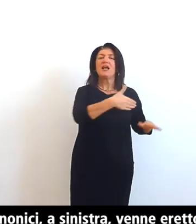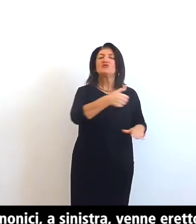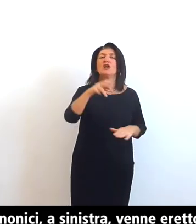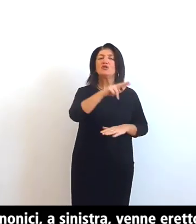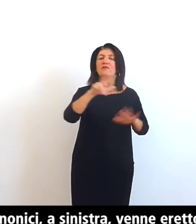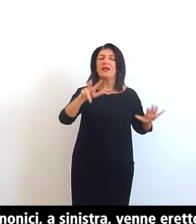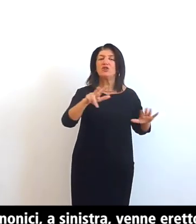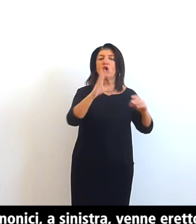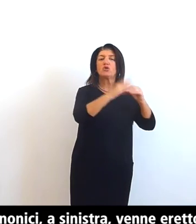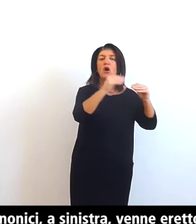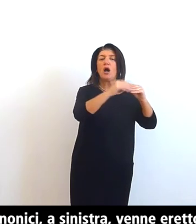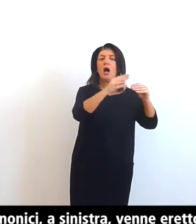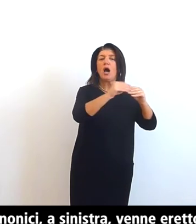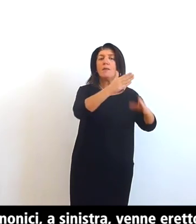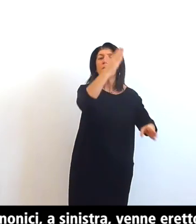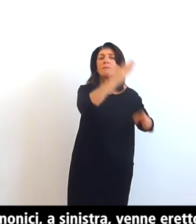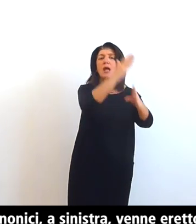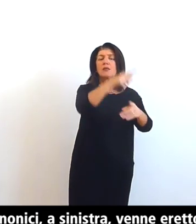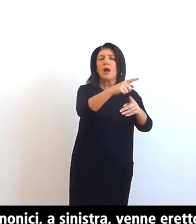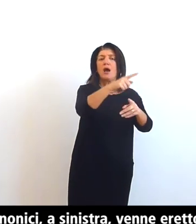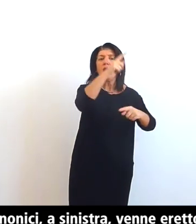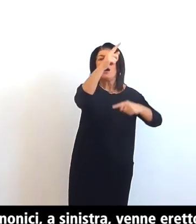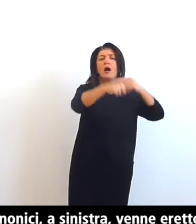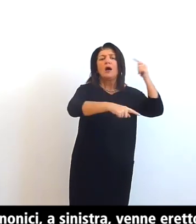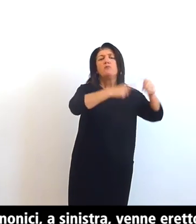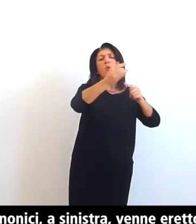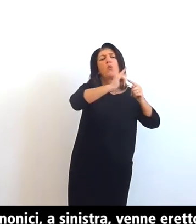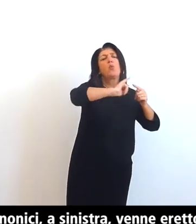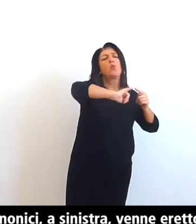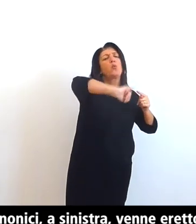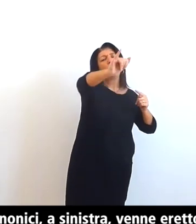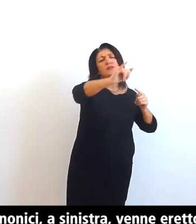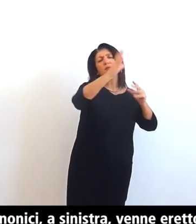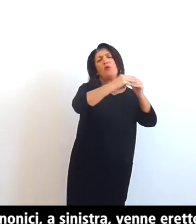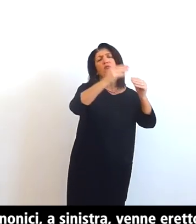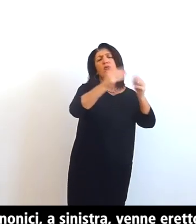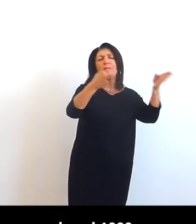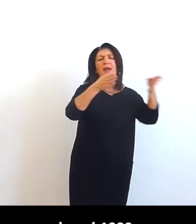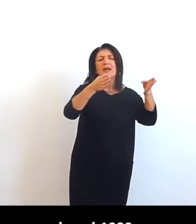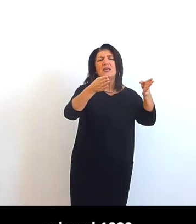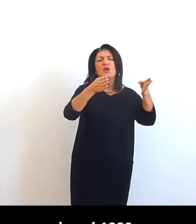rimase incompiuto e fu ultimato con la cella campanaria solo nel 1889